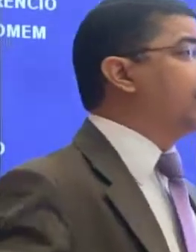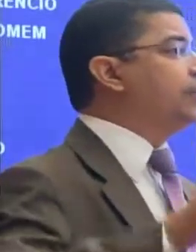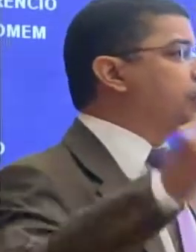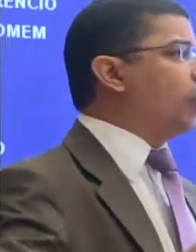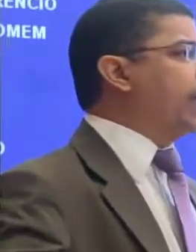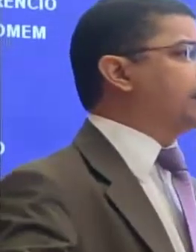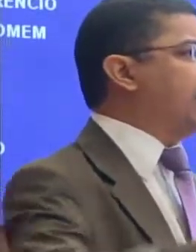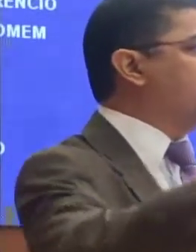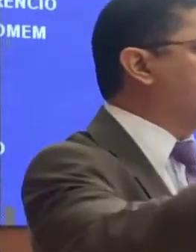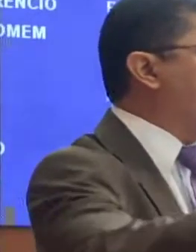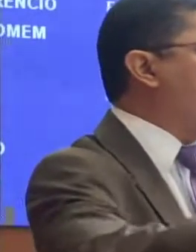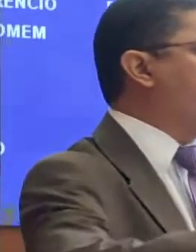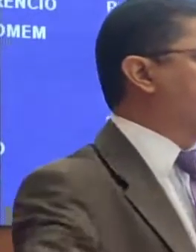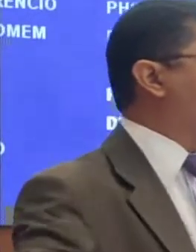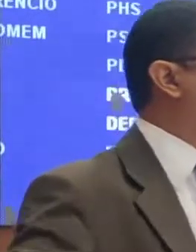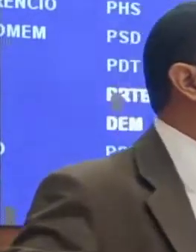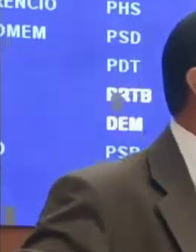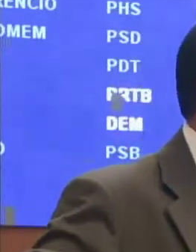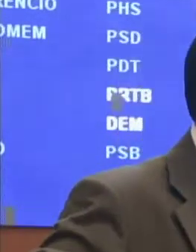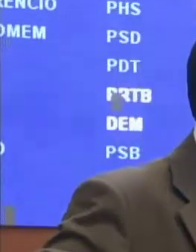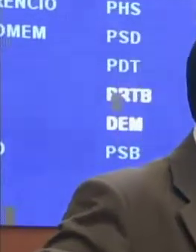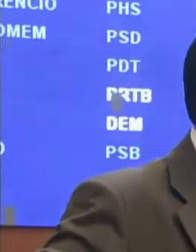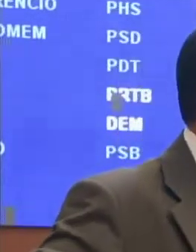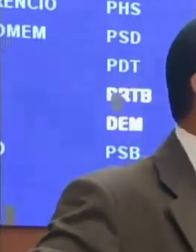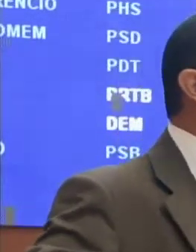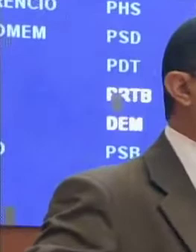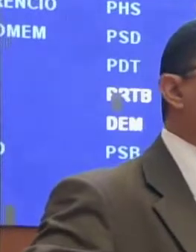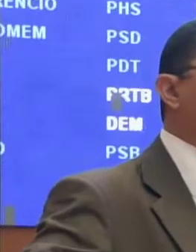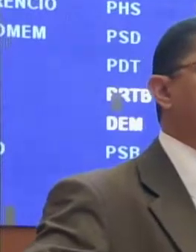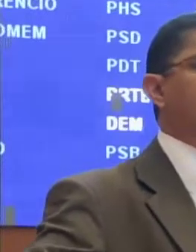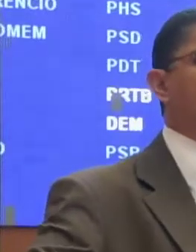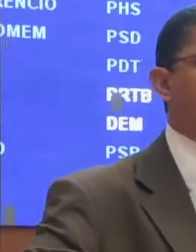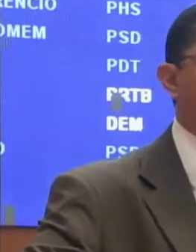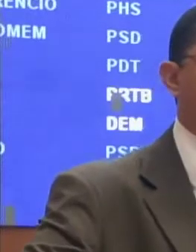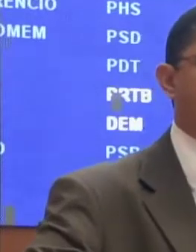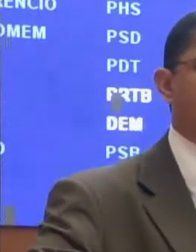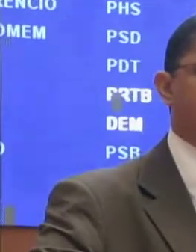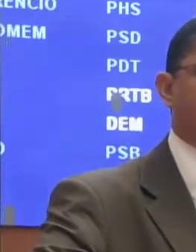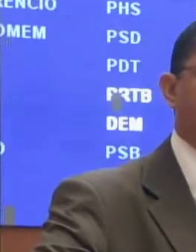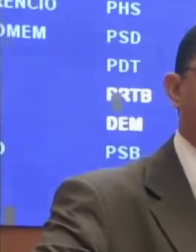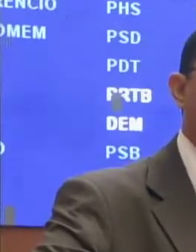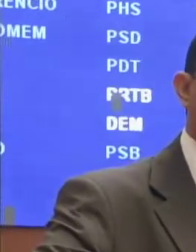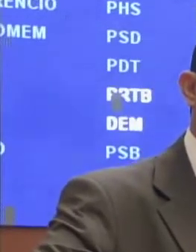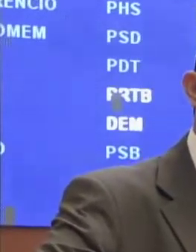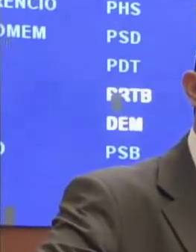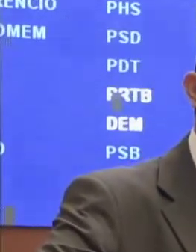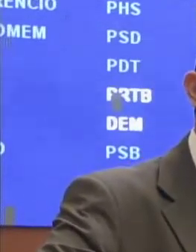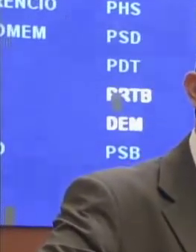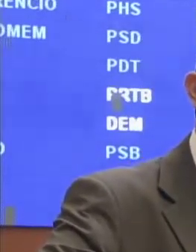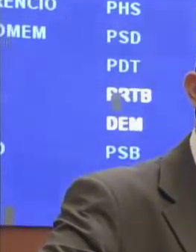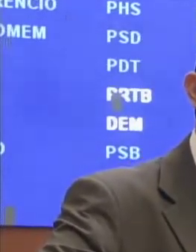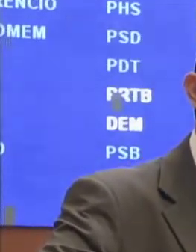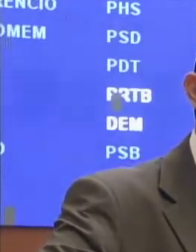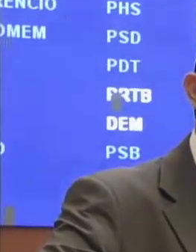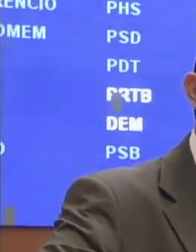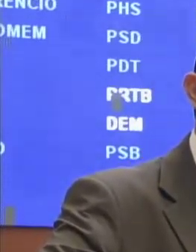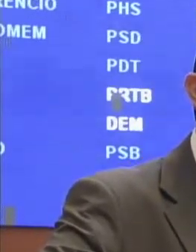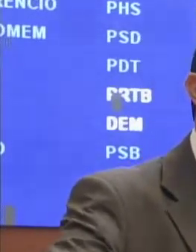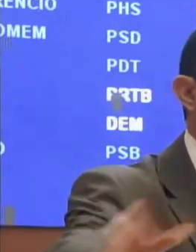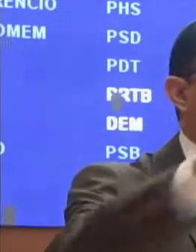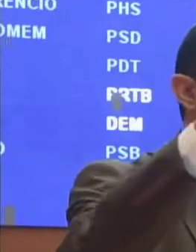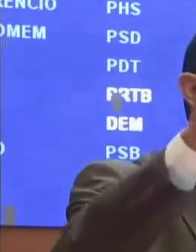nós desconhecemos o que realmente está por trás. Até nós não temos acesso às informações precisas.